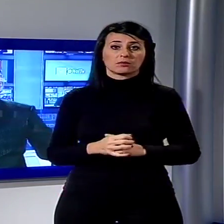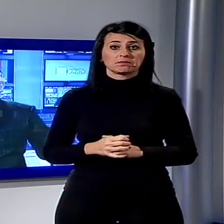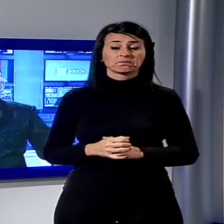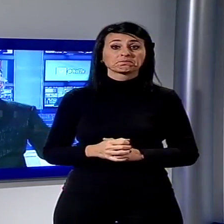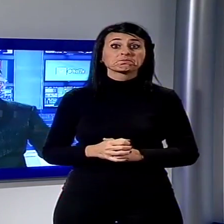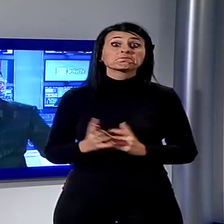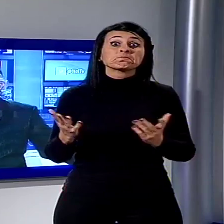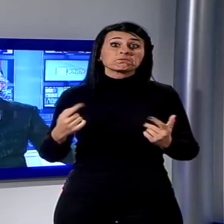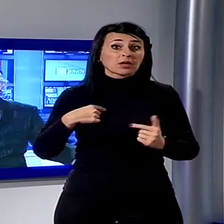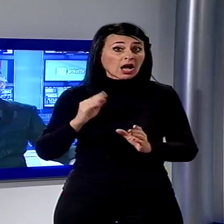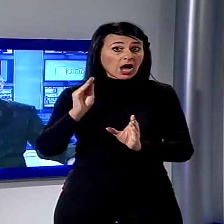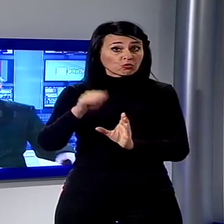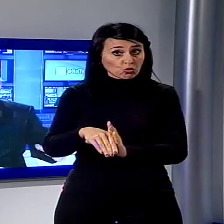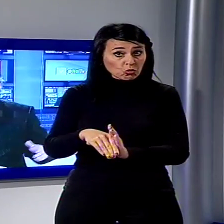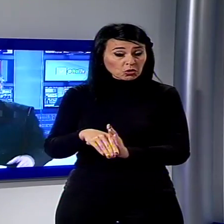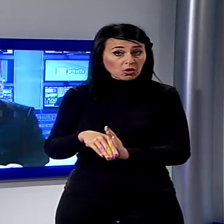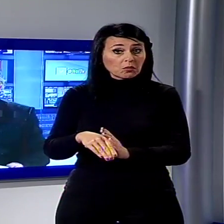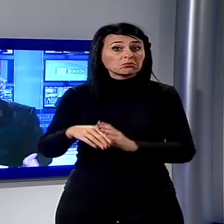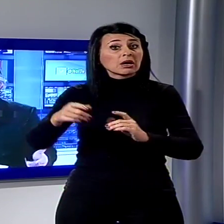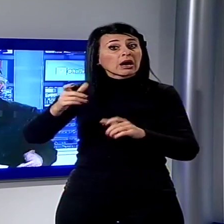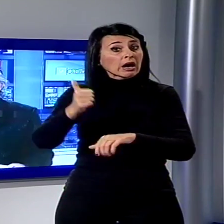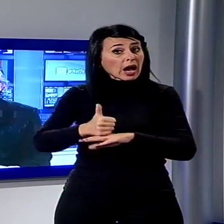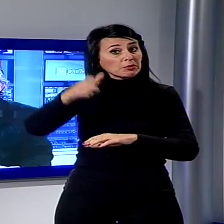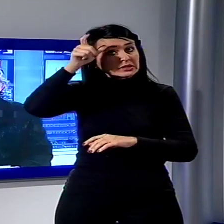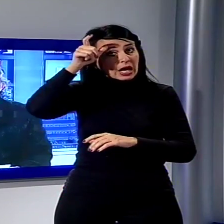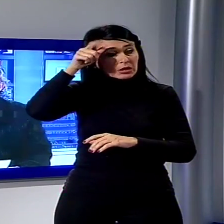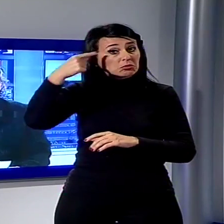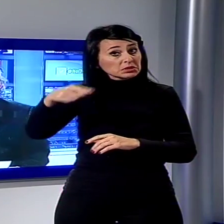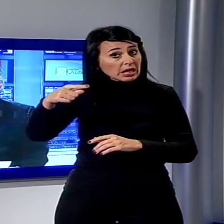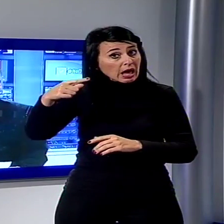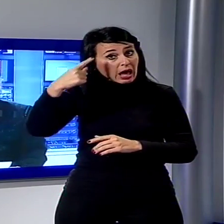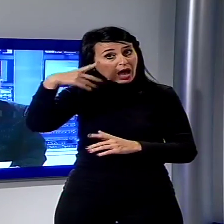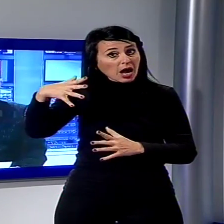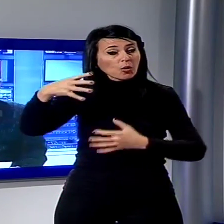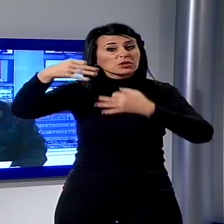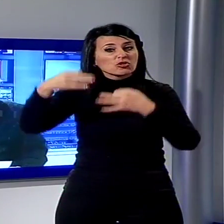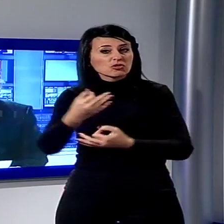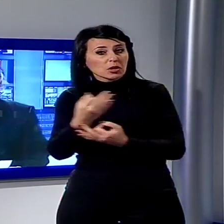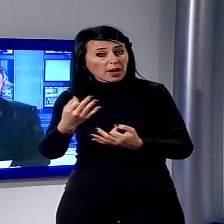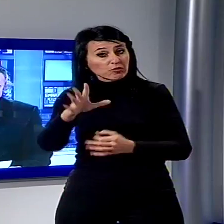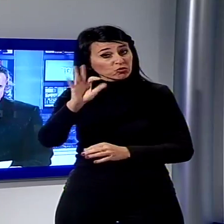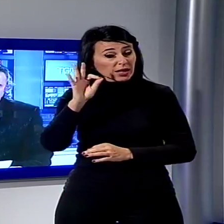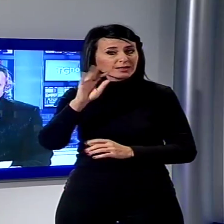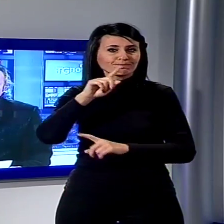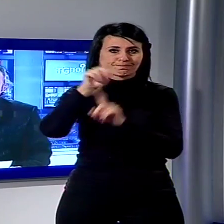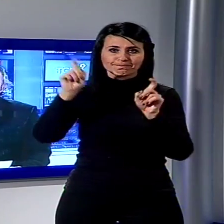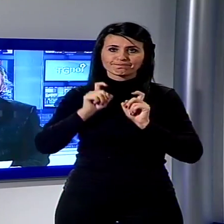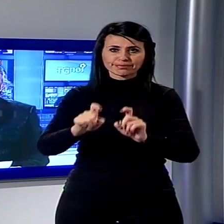Stato del mondo sapranno prendere, lo speriamo tutti quanti, le decisioni giuste. Seravezza 2016,